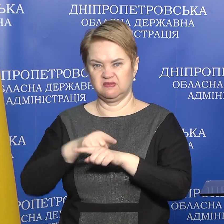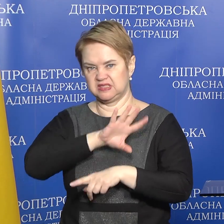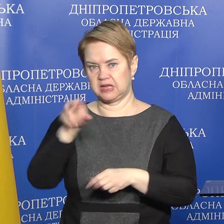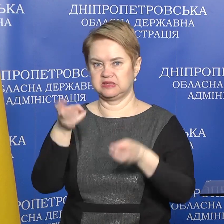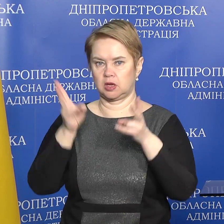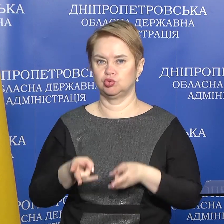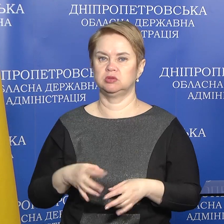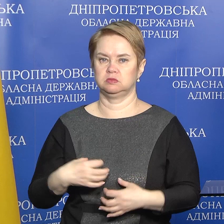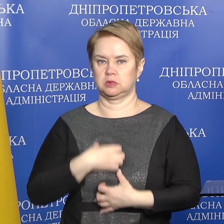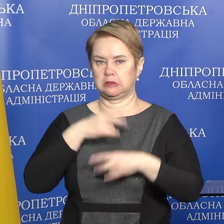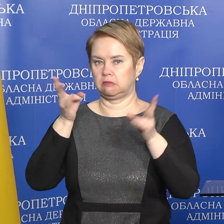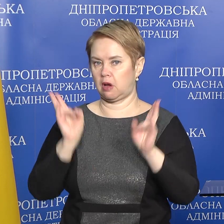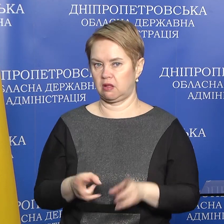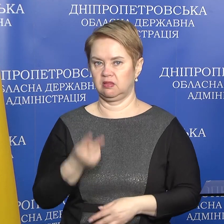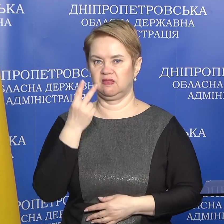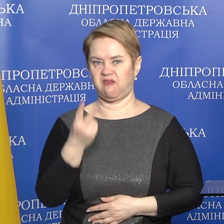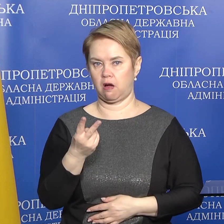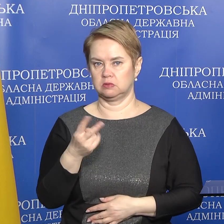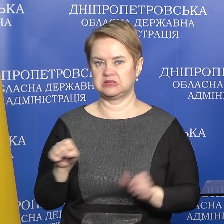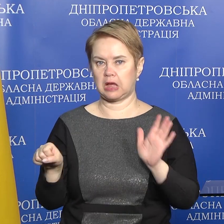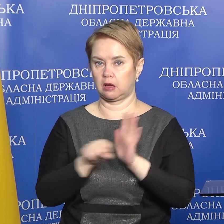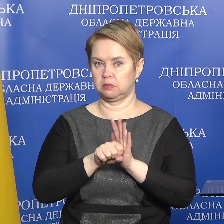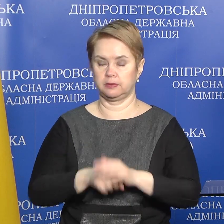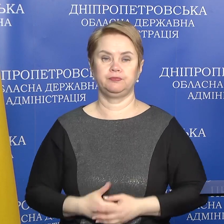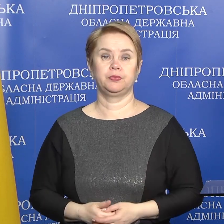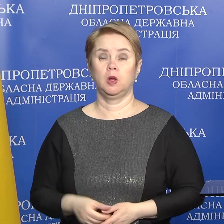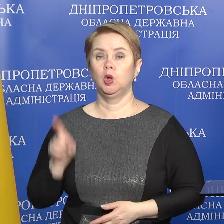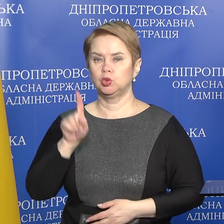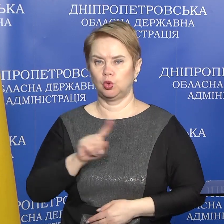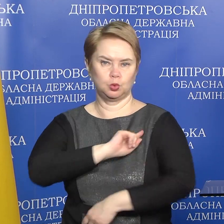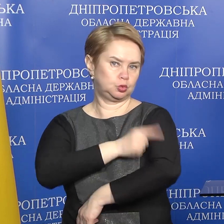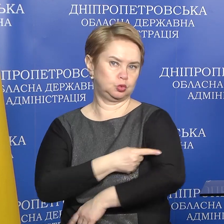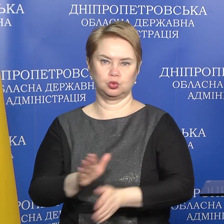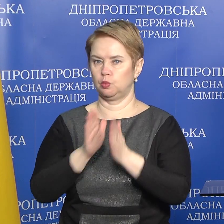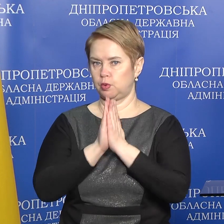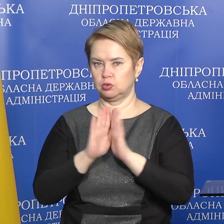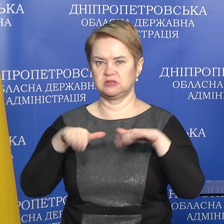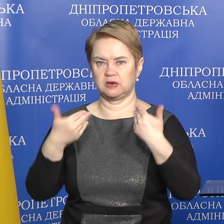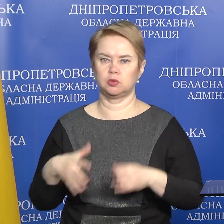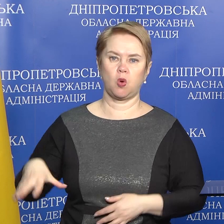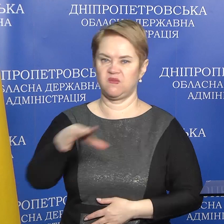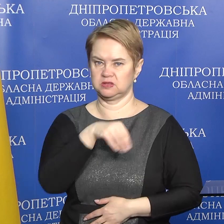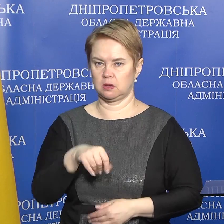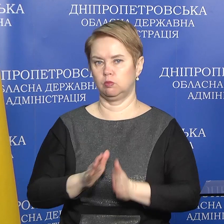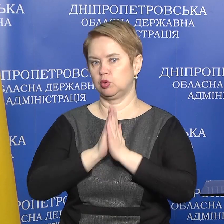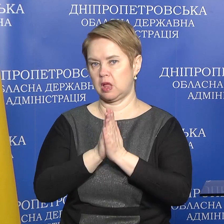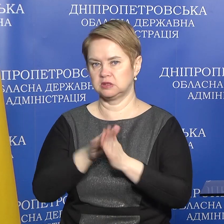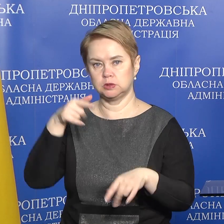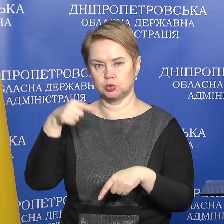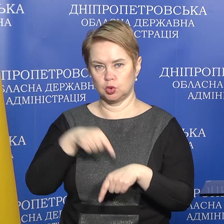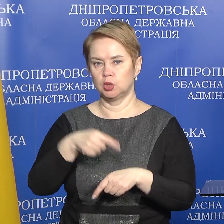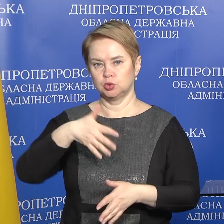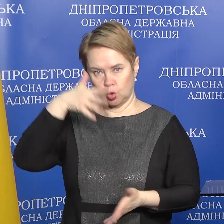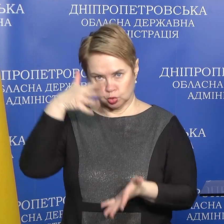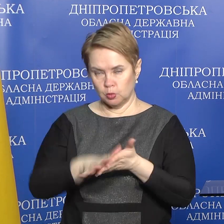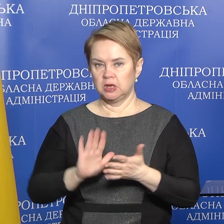закінчилося трагедією. Два загиблих. Тому дуже просимо, звертаємося до всіх. Будь ласка, зрозумійте,